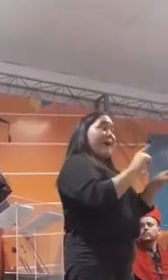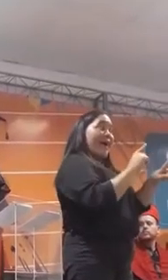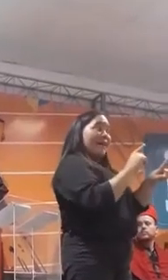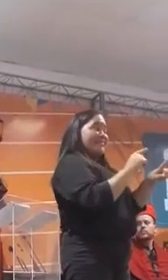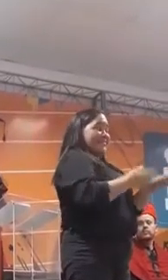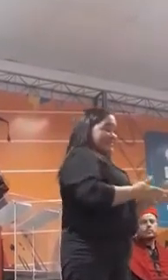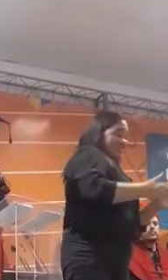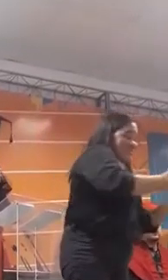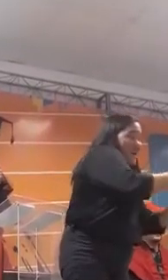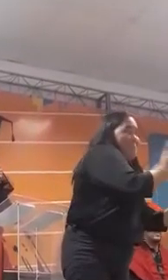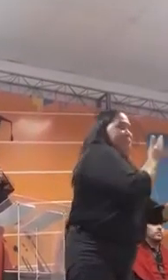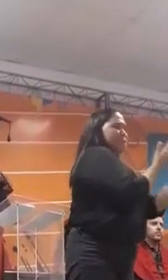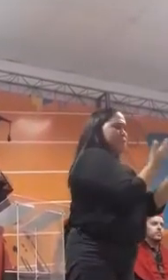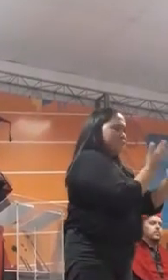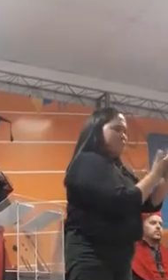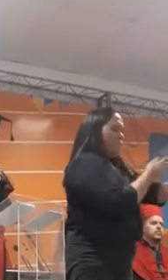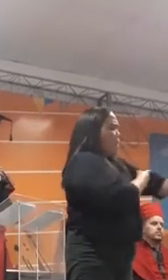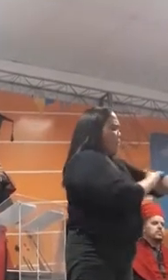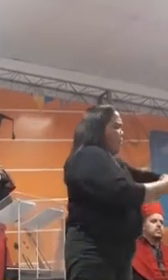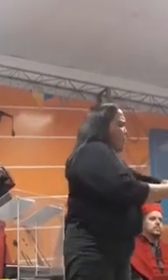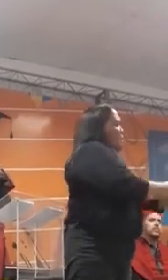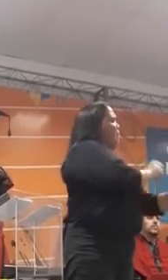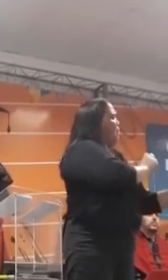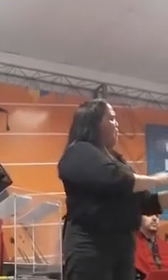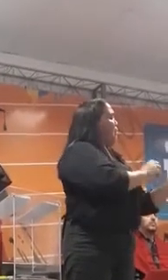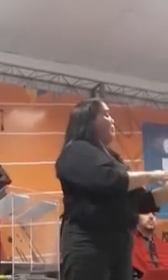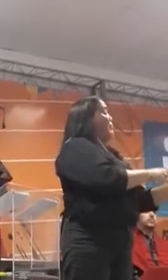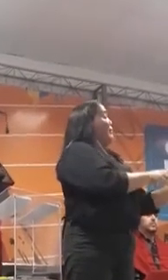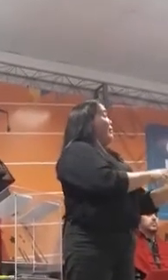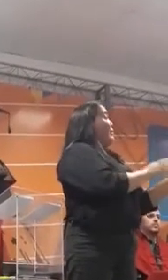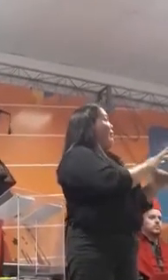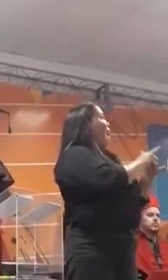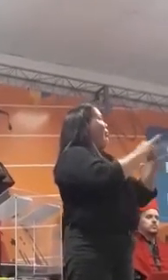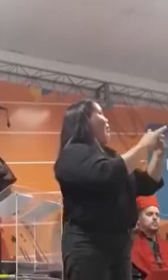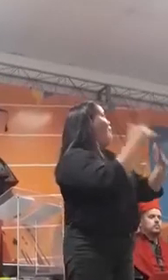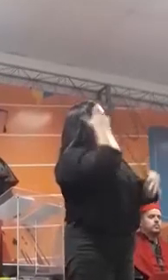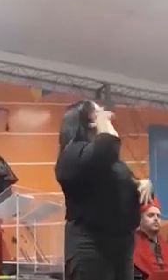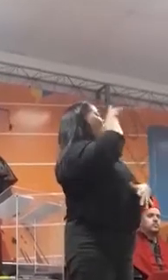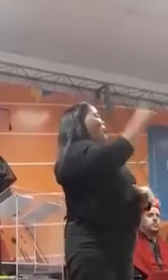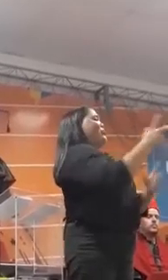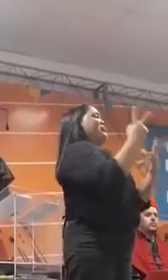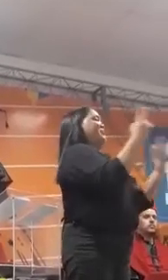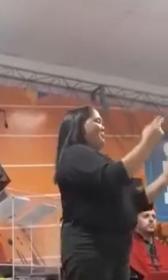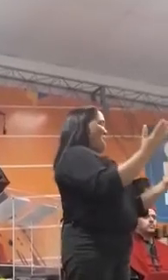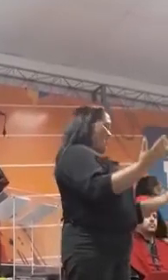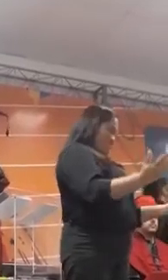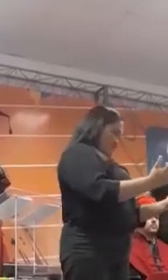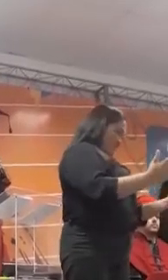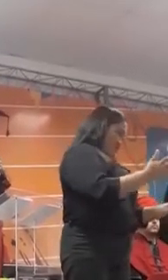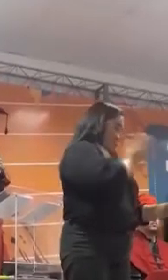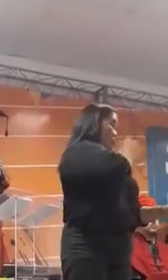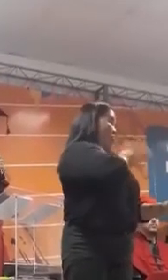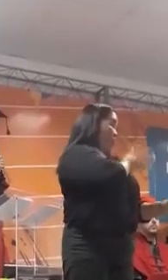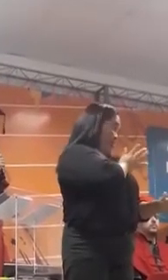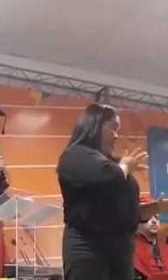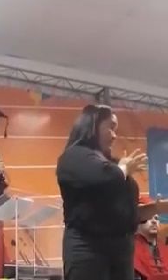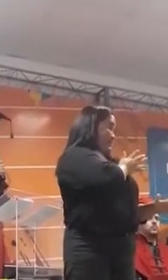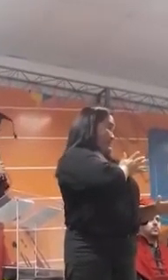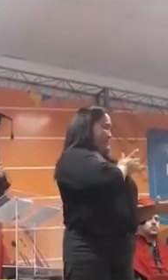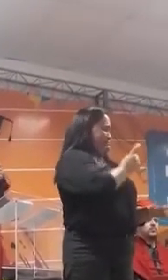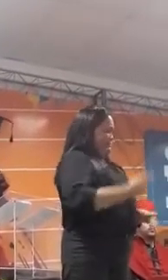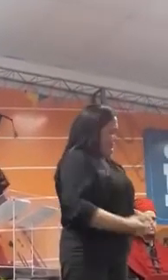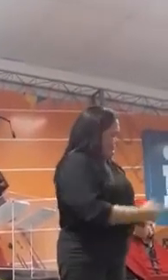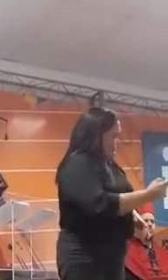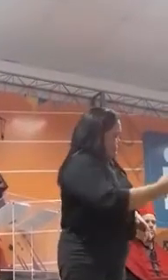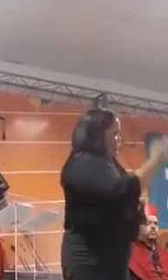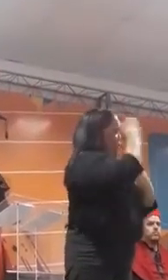o caminho da educação, que nos leva à conquista como essa de hoje. Nossos corações serão eternamente gratos a cada